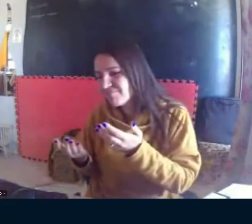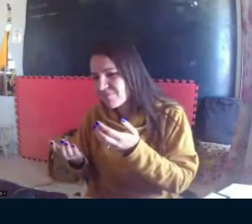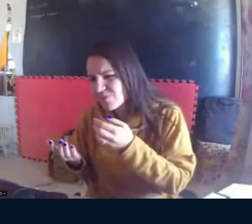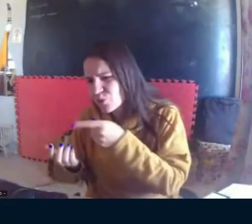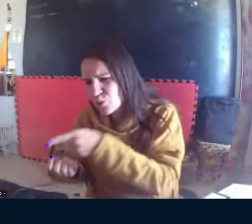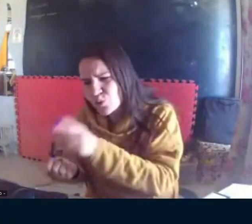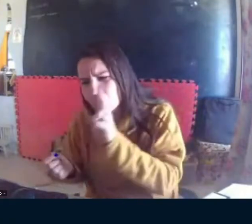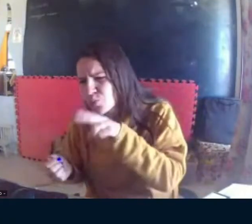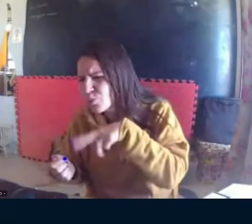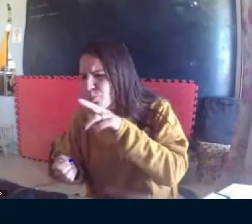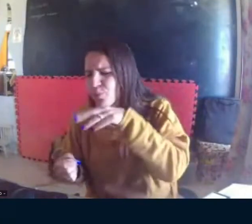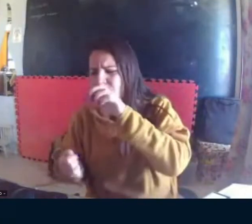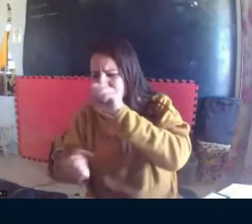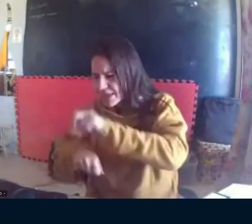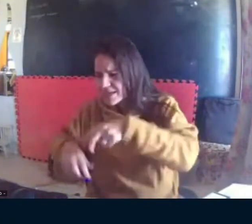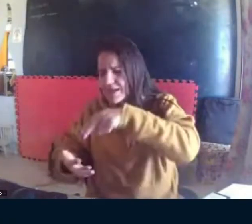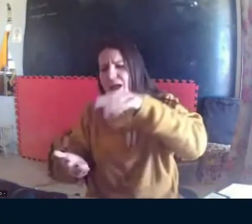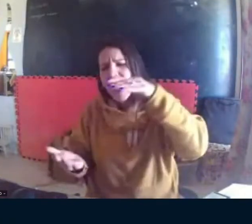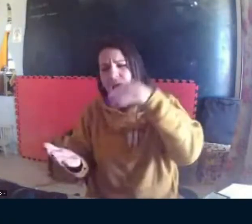seria interessante